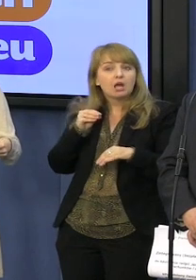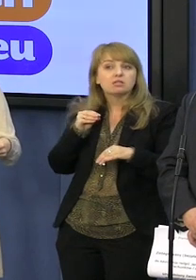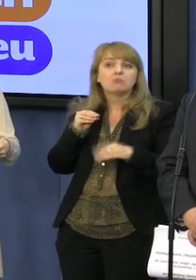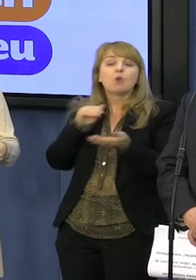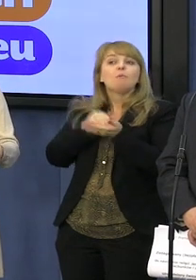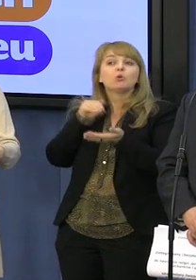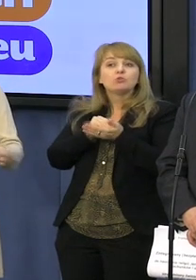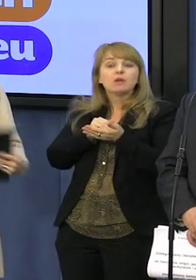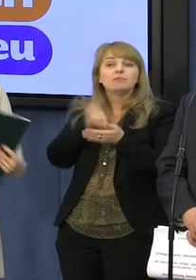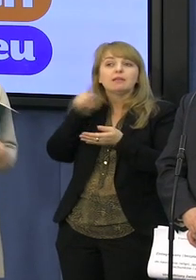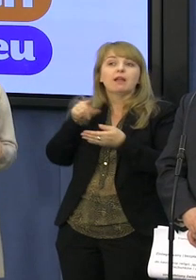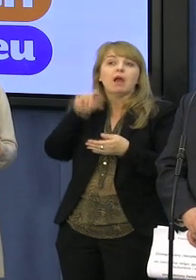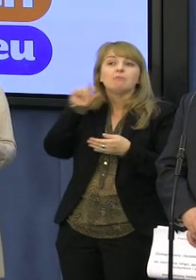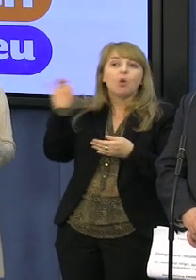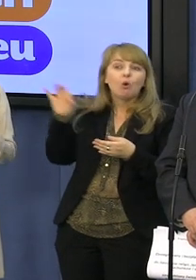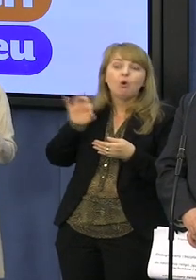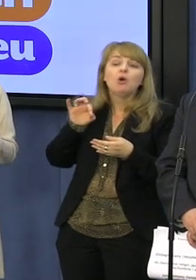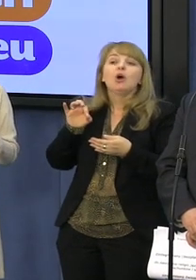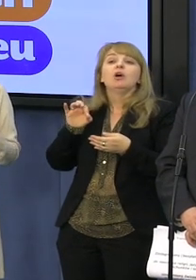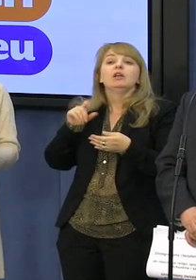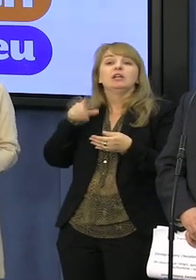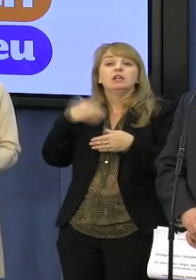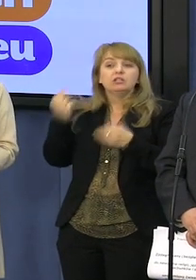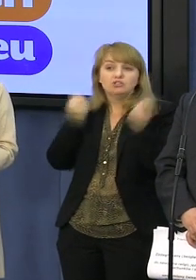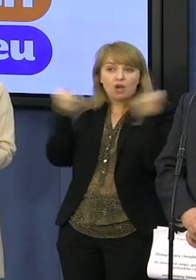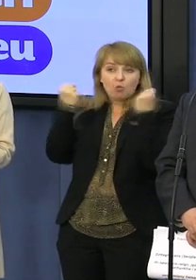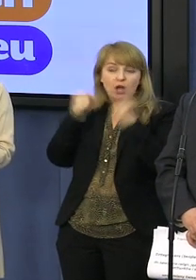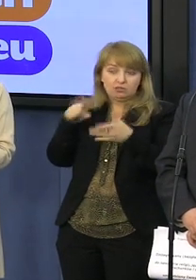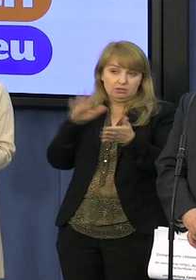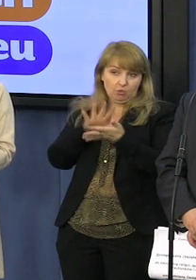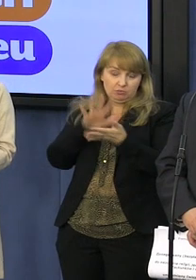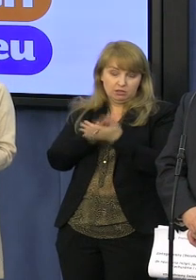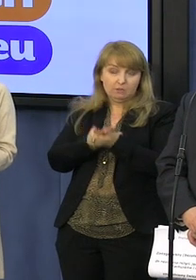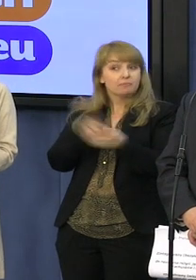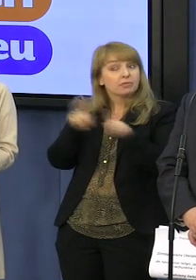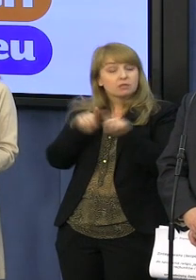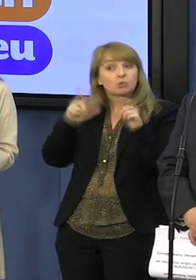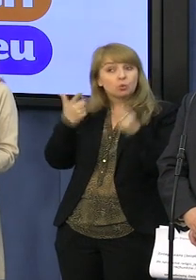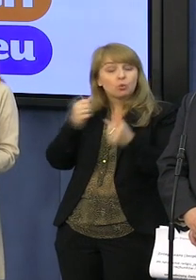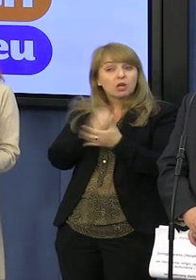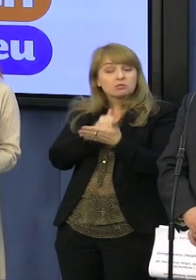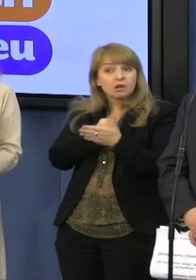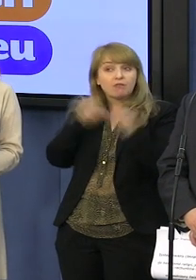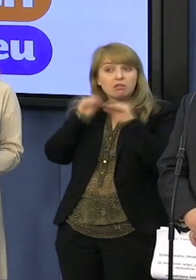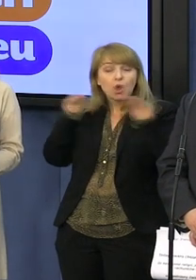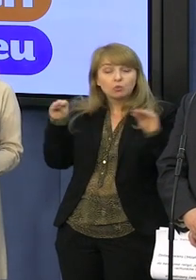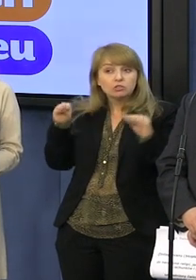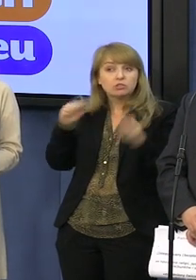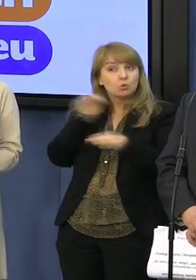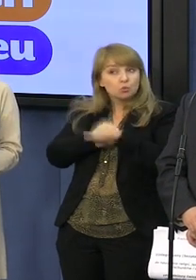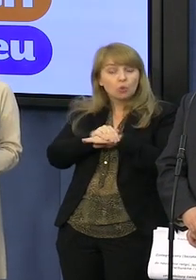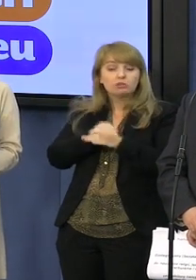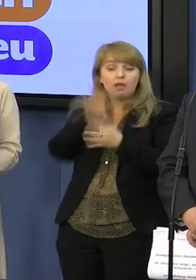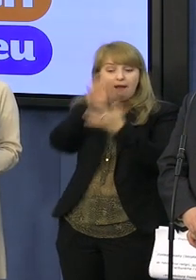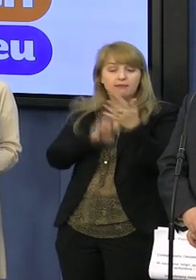potrzebnymi dla danej ekipy rządzącej działaniami. No i oczywiście kwestia nauczycieli. Nauczyciele zgodnie z zapisem Karty